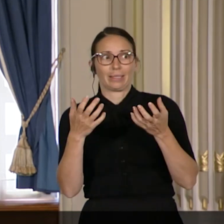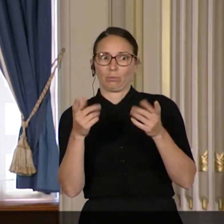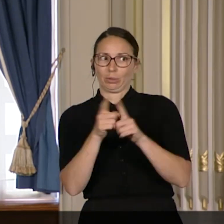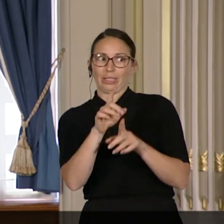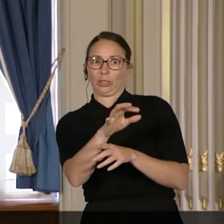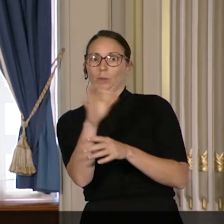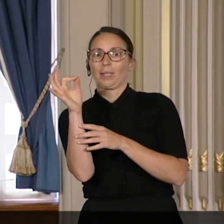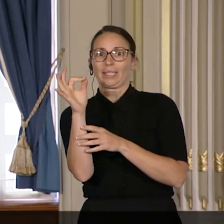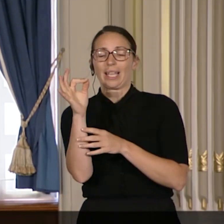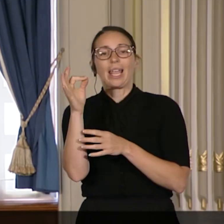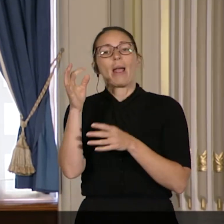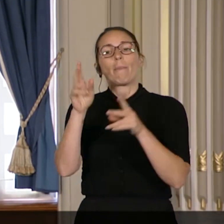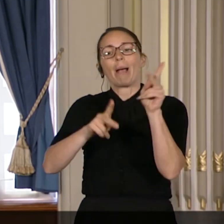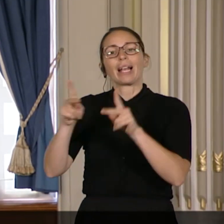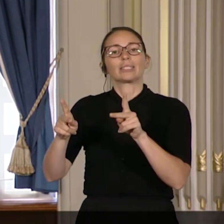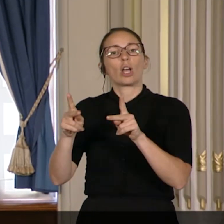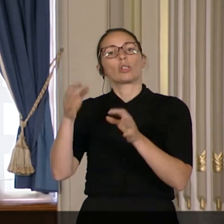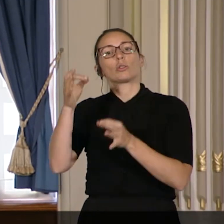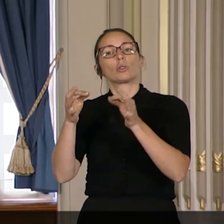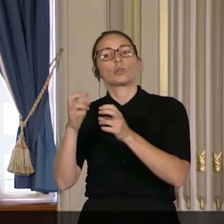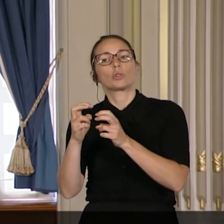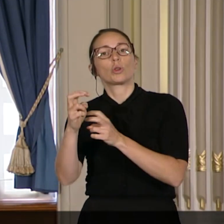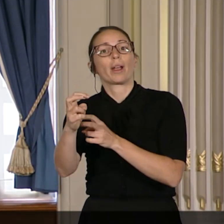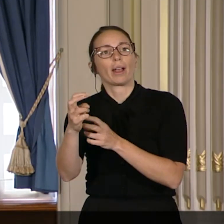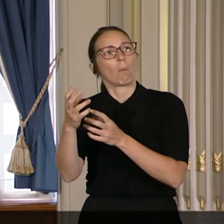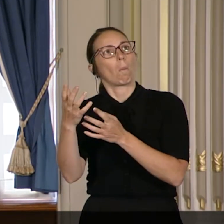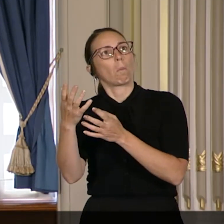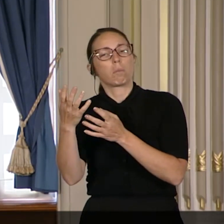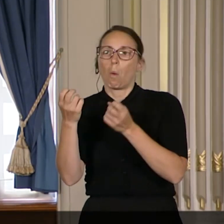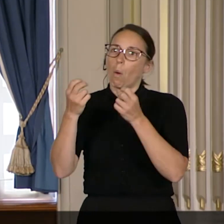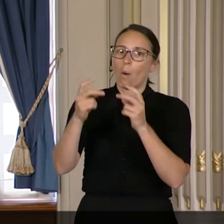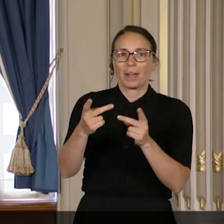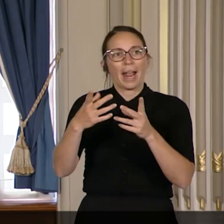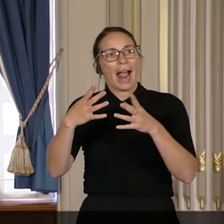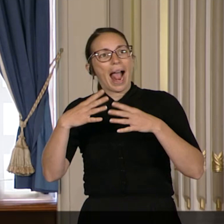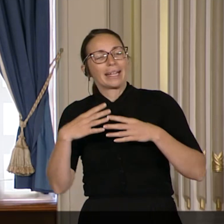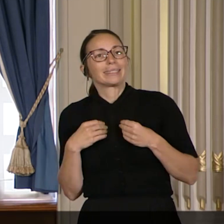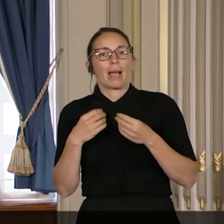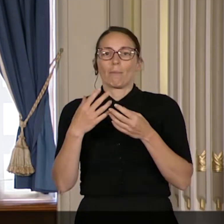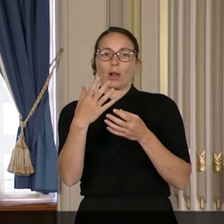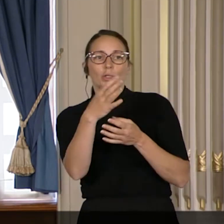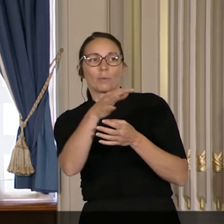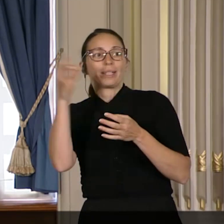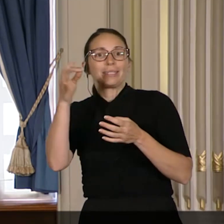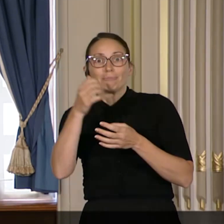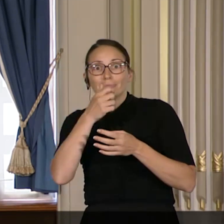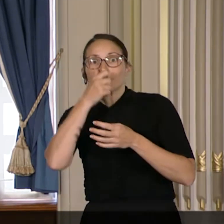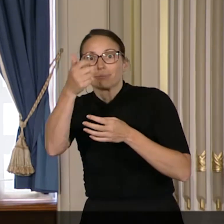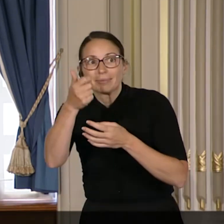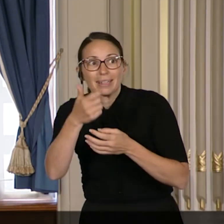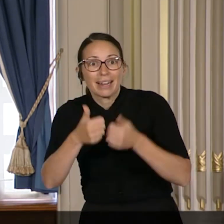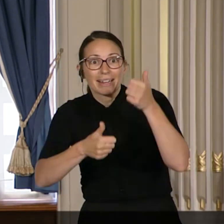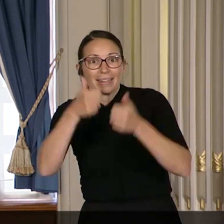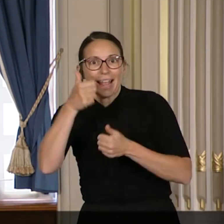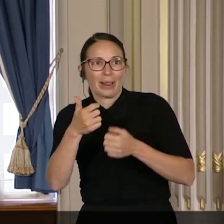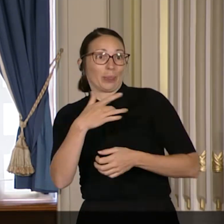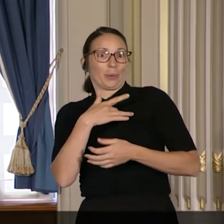faveur. Notre jury y est donc à nouveau allée d'une mention « coup de cœur » que je vous présente à l'instant.